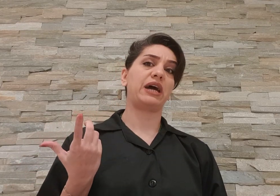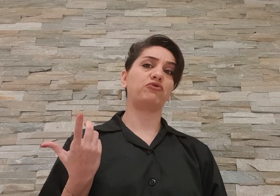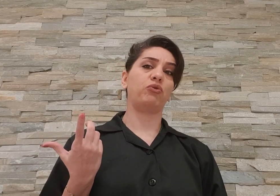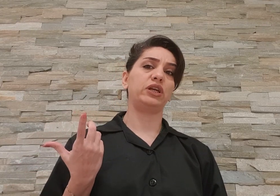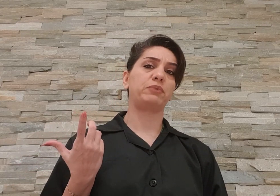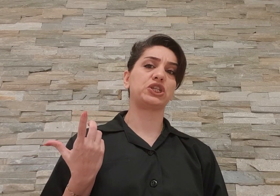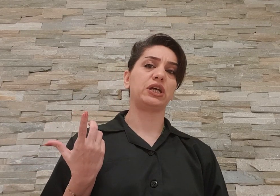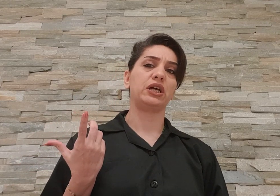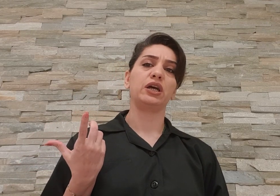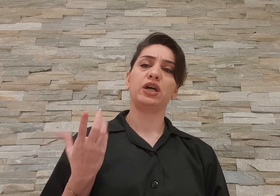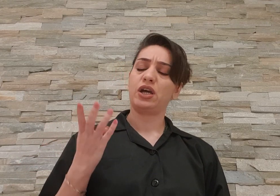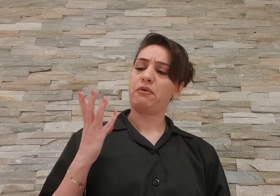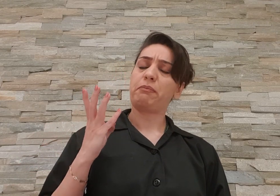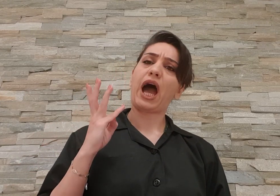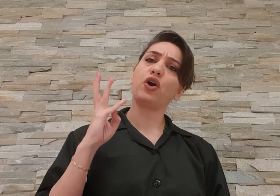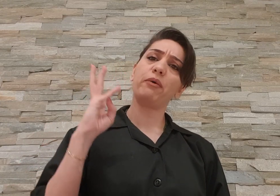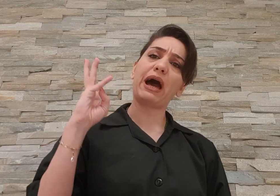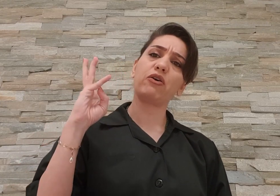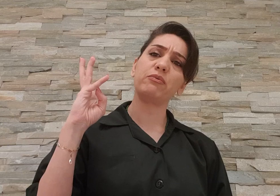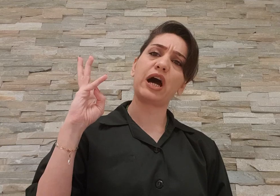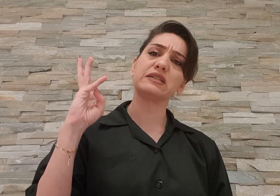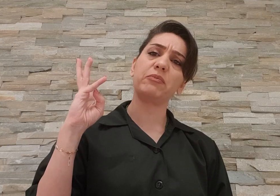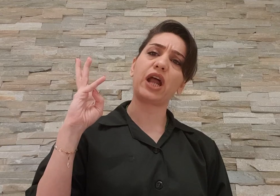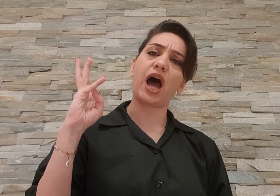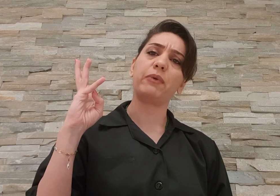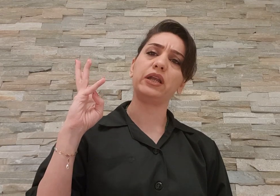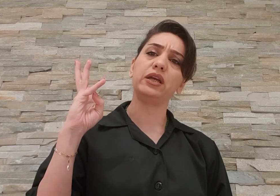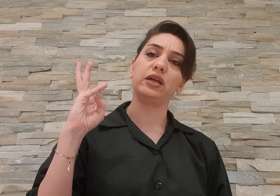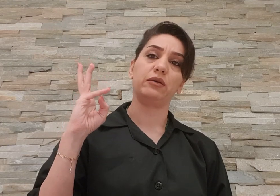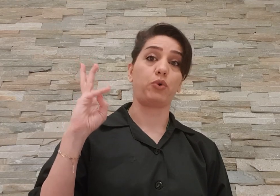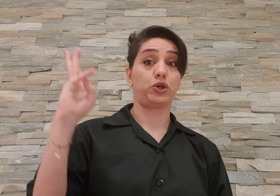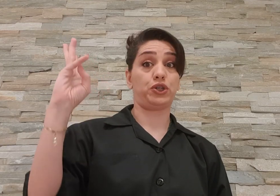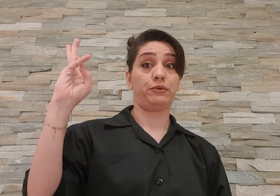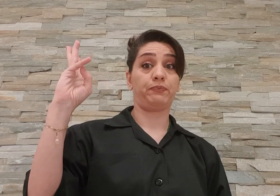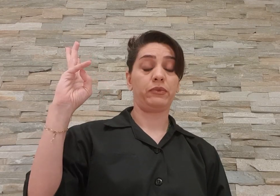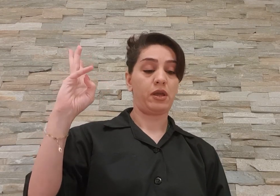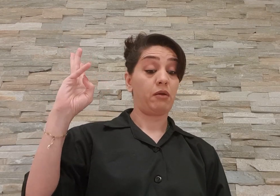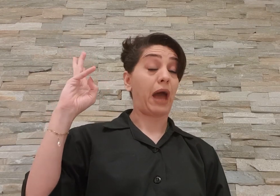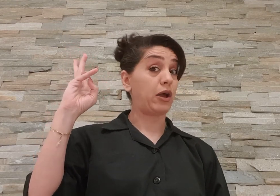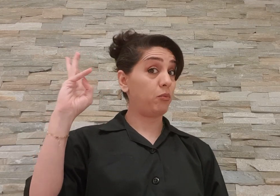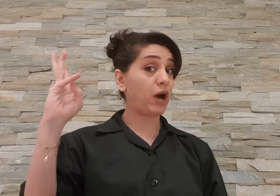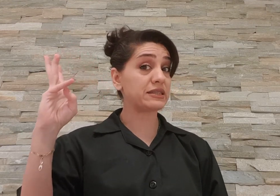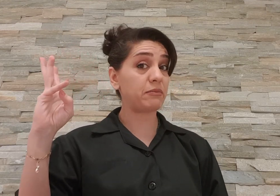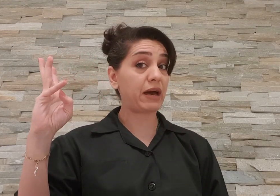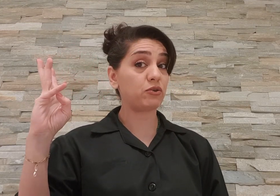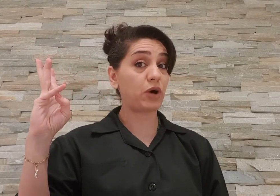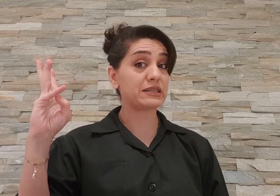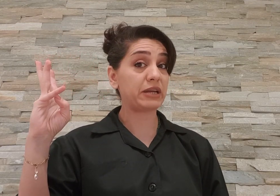باید تولید بشه پیام مقام معظم رحبری باش پیام مقام معظم